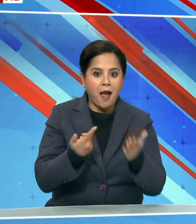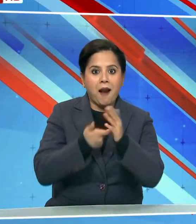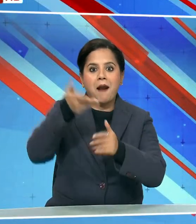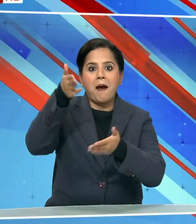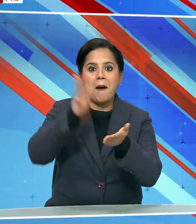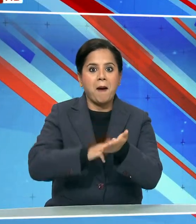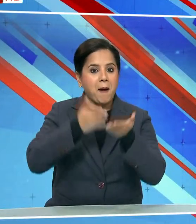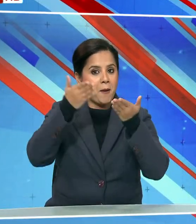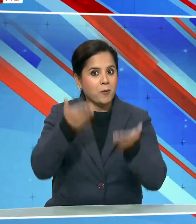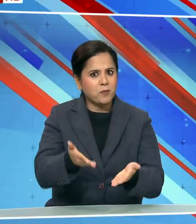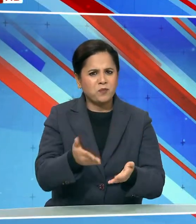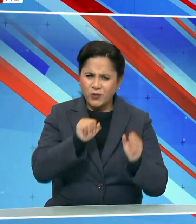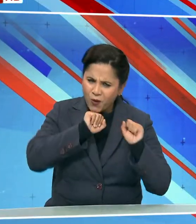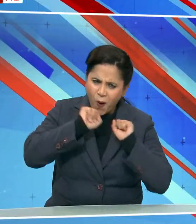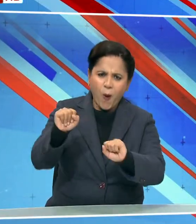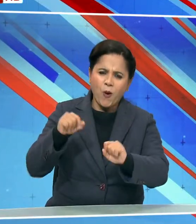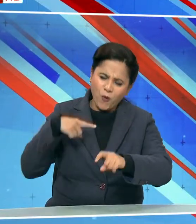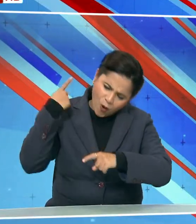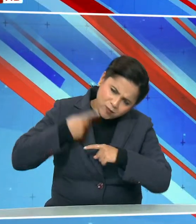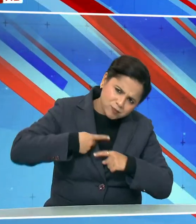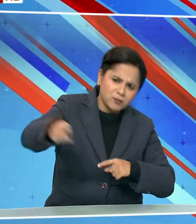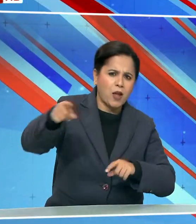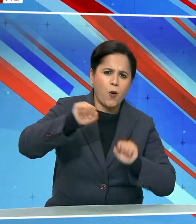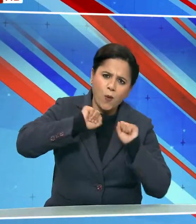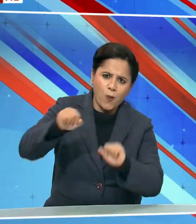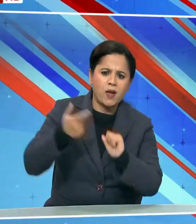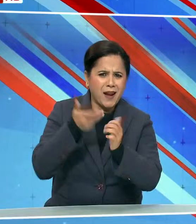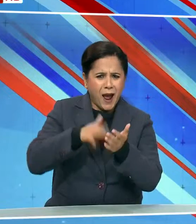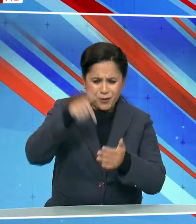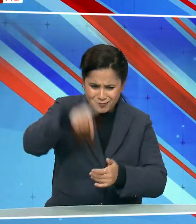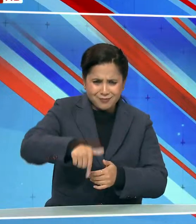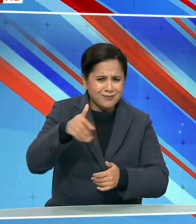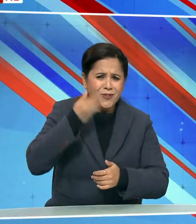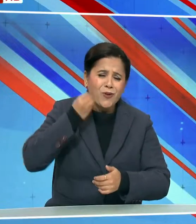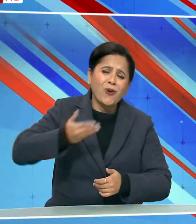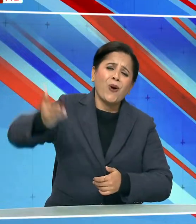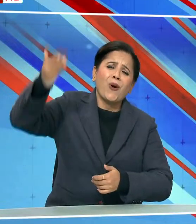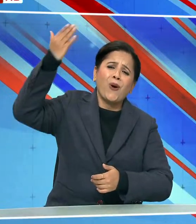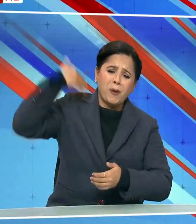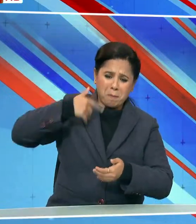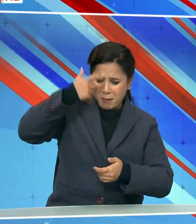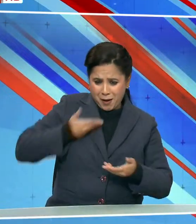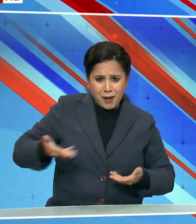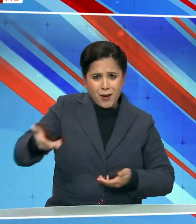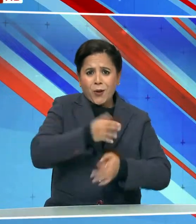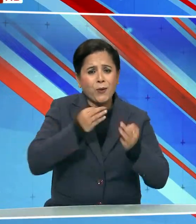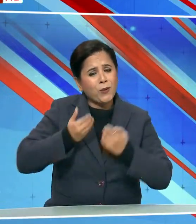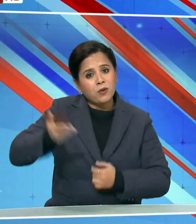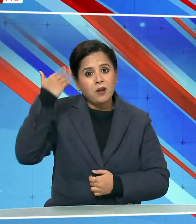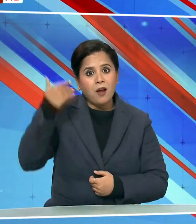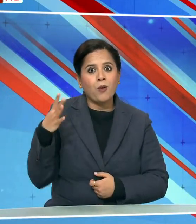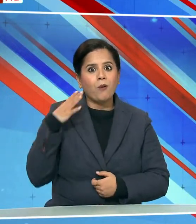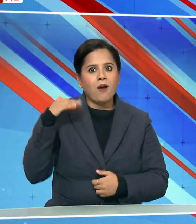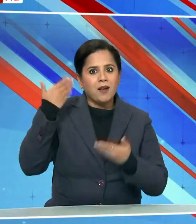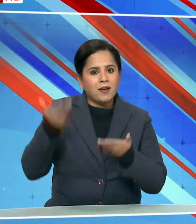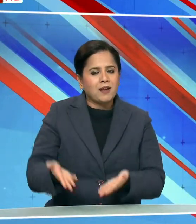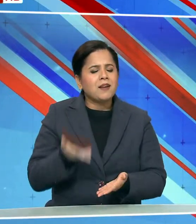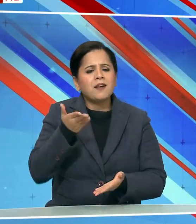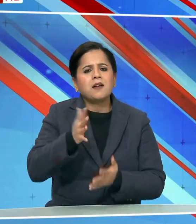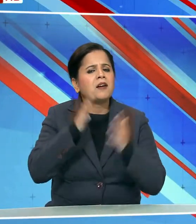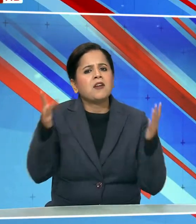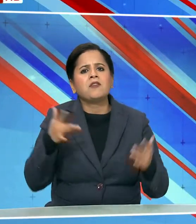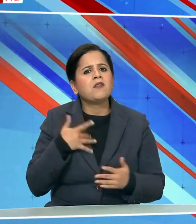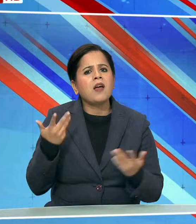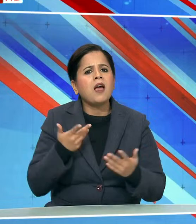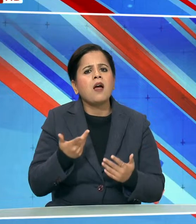थी है और रहेगी भगवान स्री राम आज के नहीं है अनादी से हैं बहुत ही प्रतीक्षा के बाद ये मौका है, कितना बड़ा योगदान